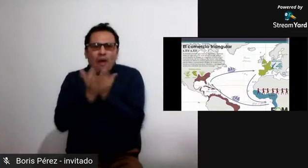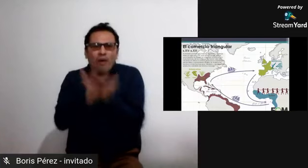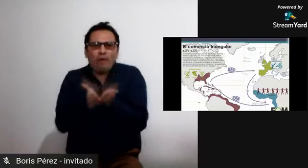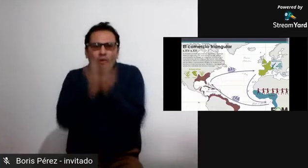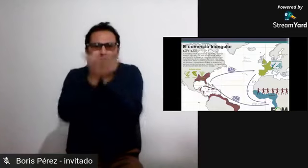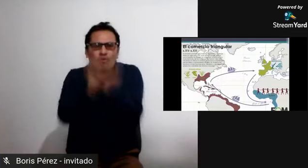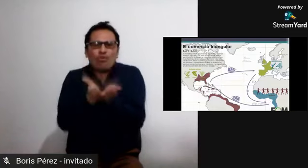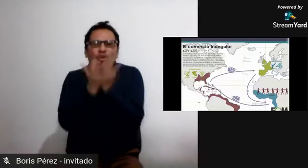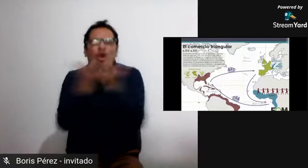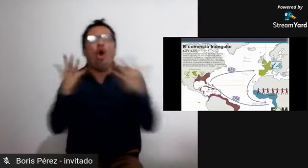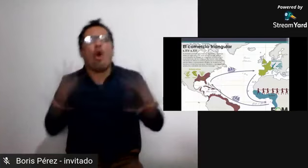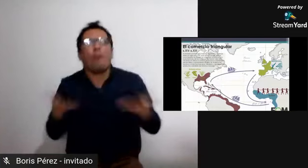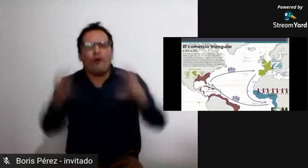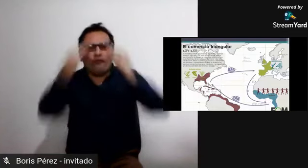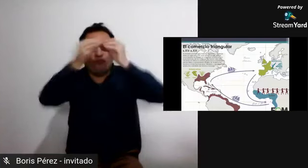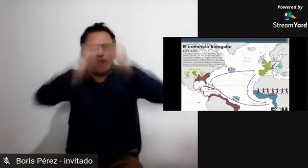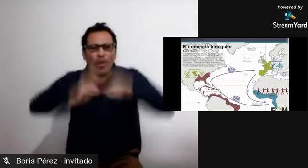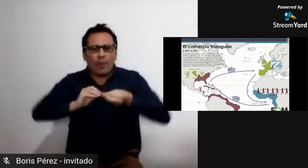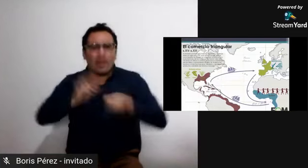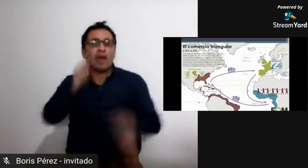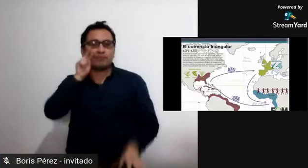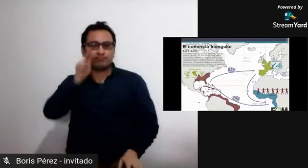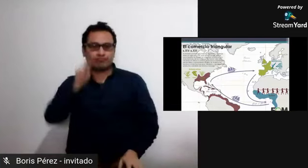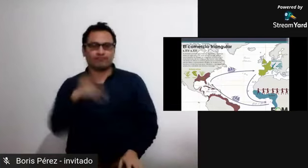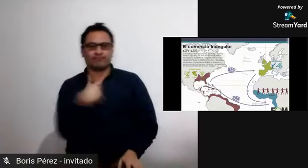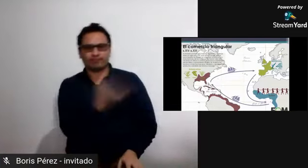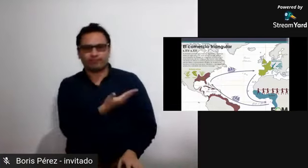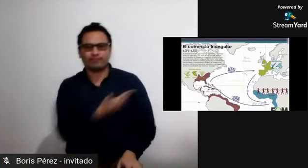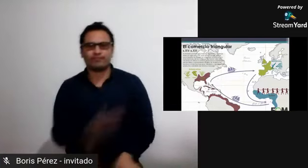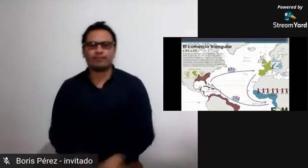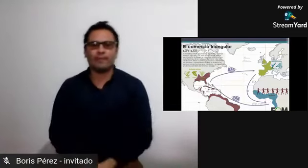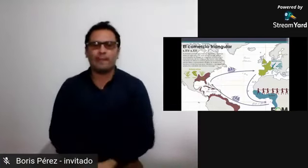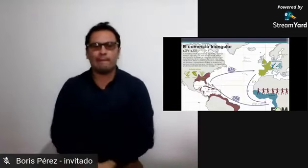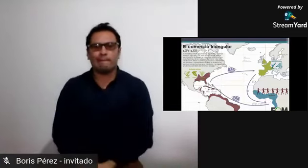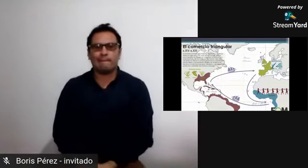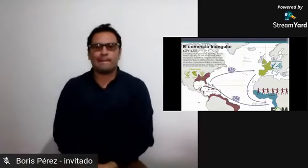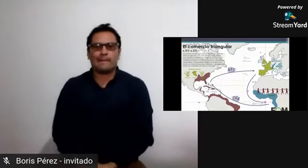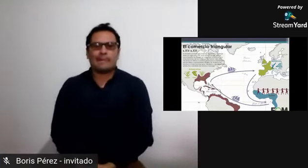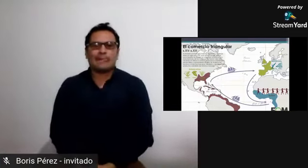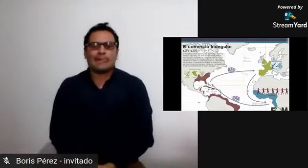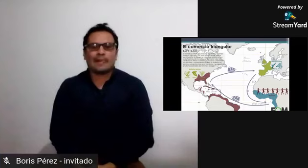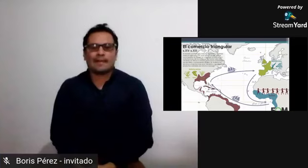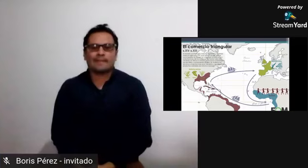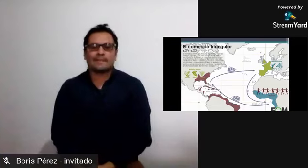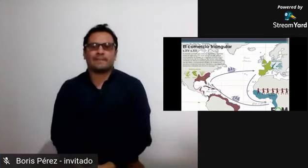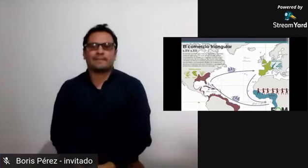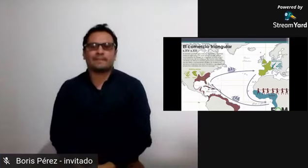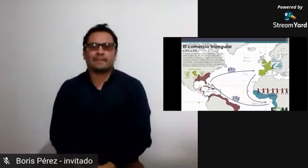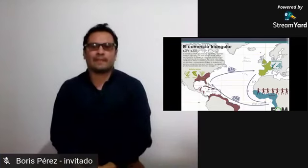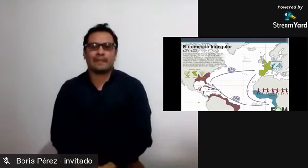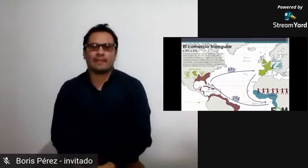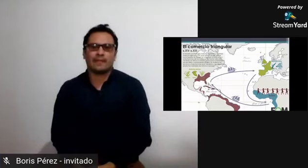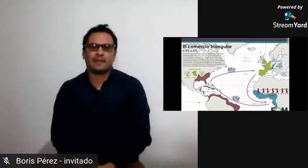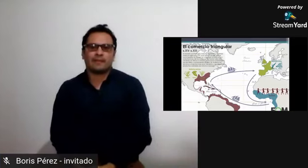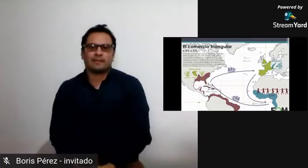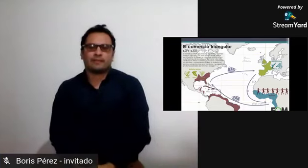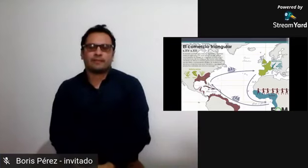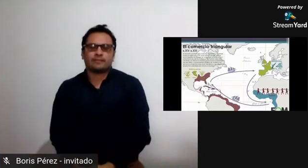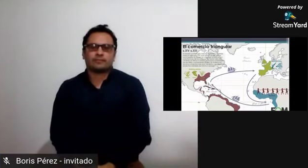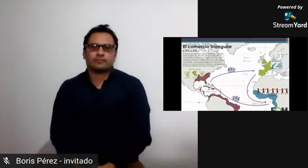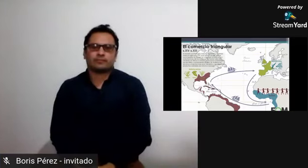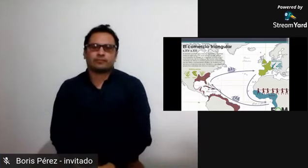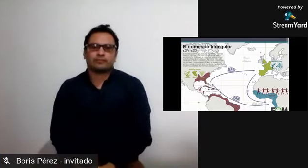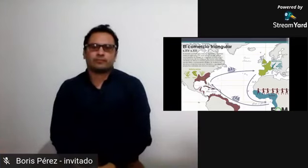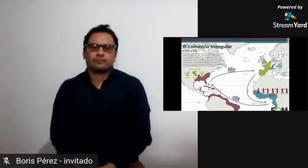entonces eran luego otra vez migradas como lo hacían como los